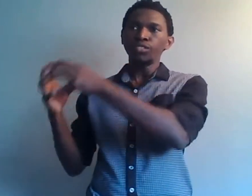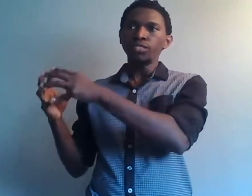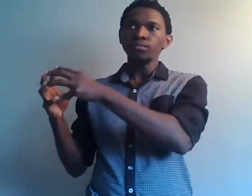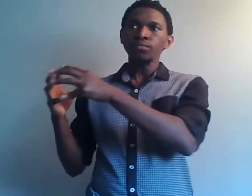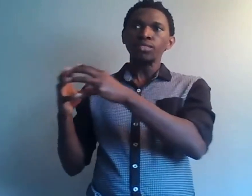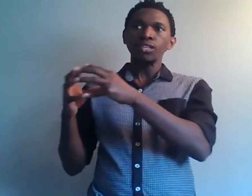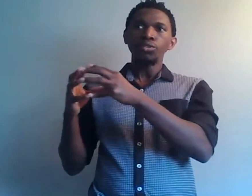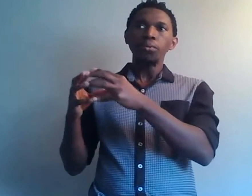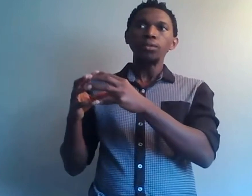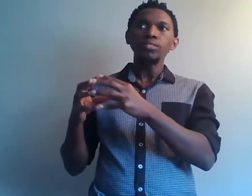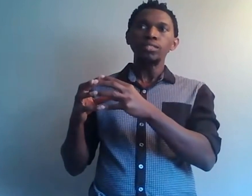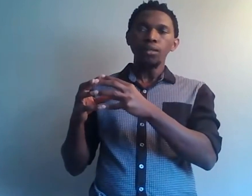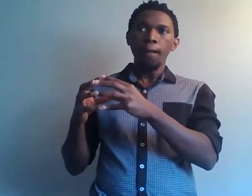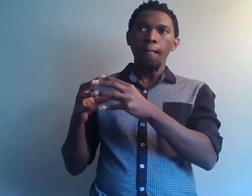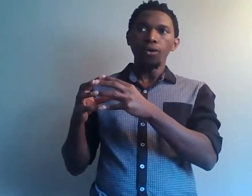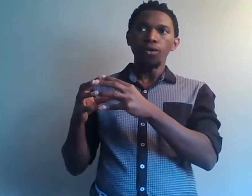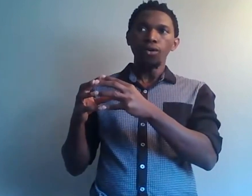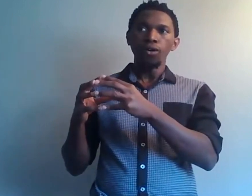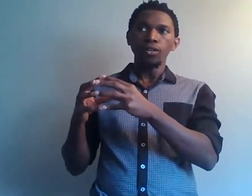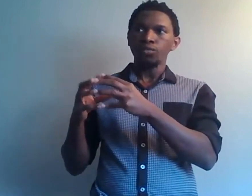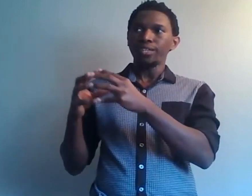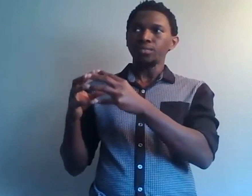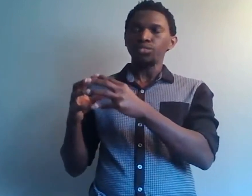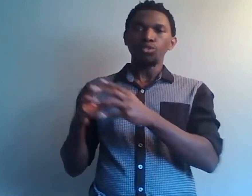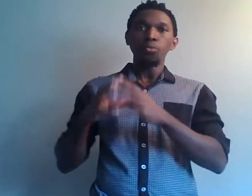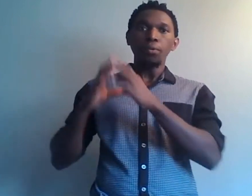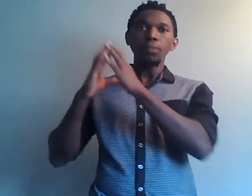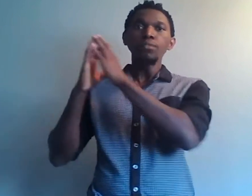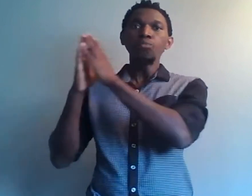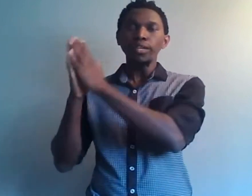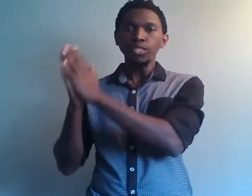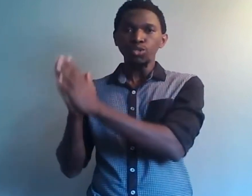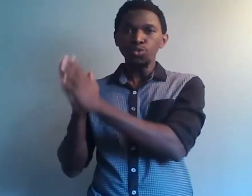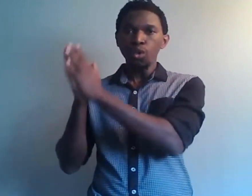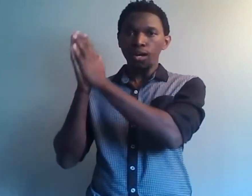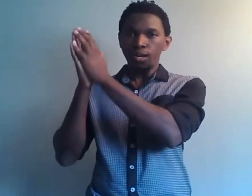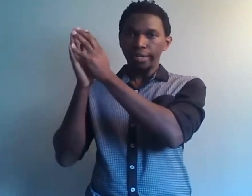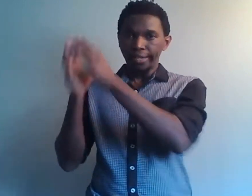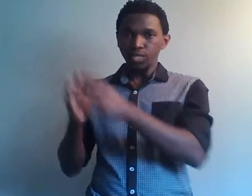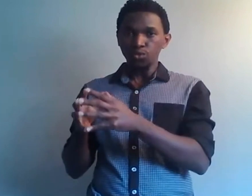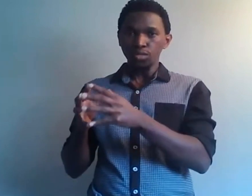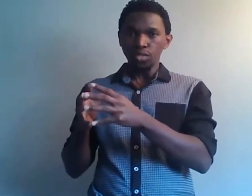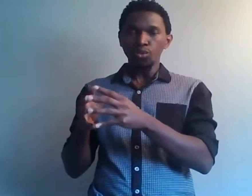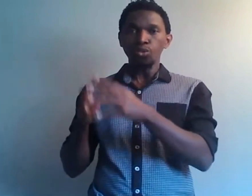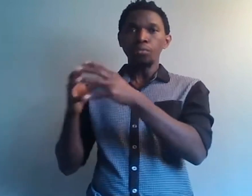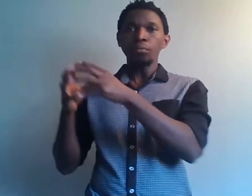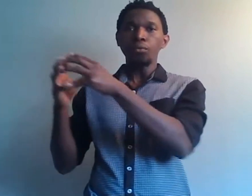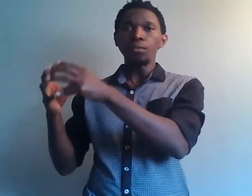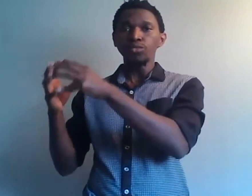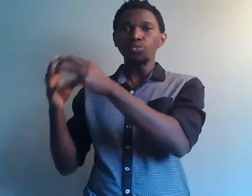de dire, le premier, c'est quoi l'expression ? Le premier moyen que tu dois résoudre, ou encore le premier problème que tu dois